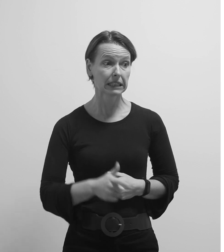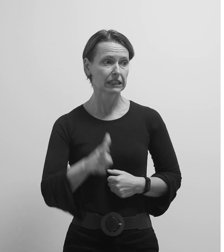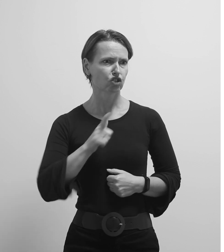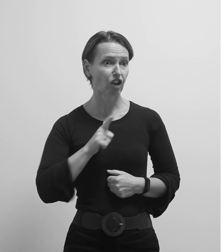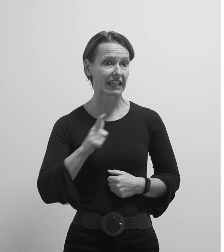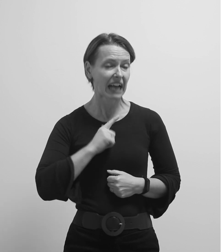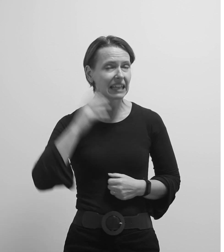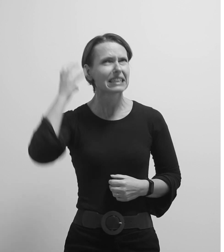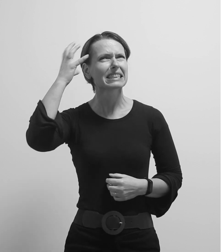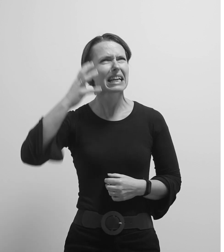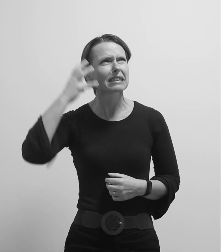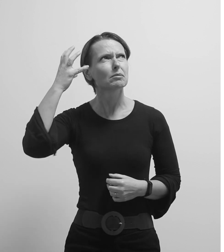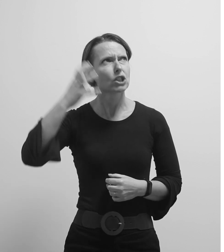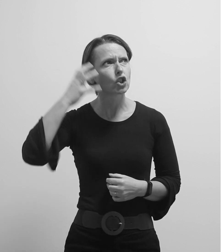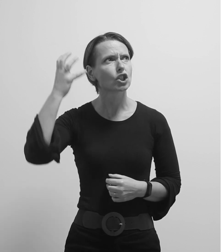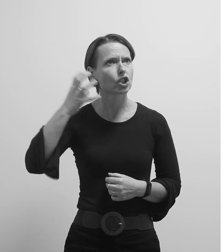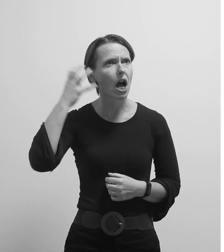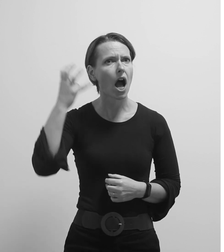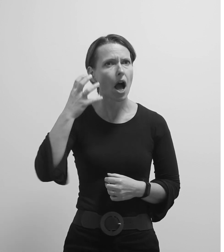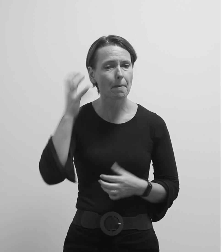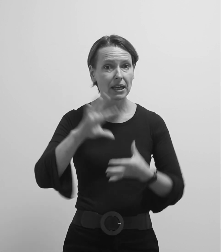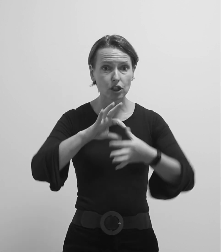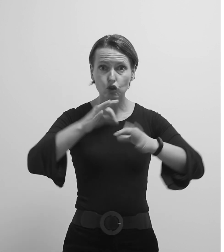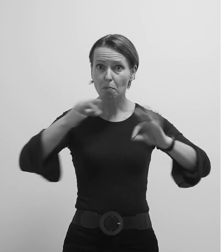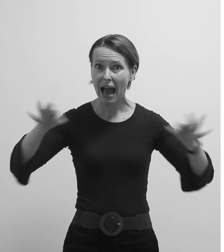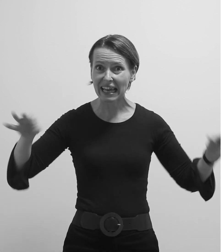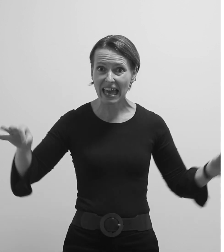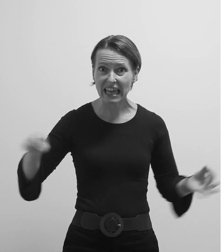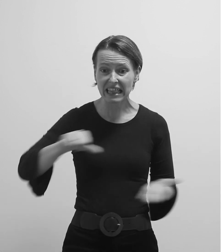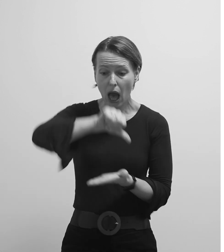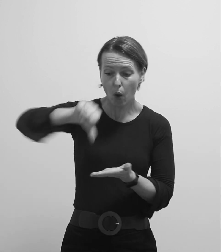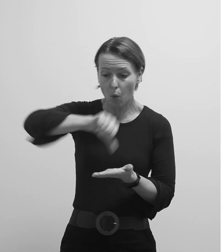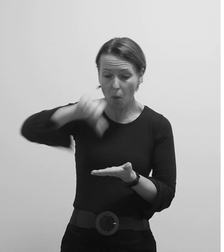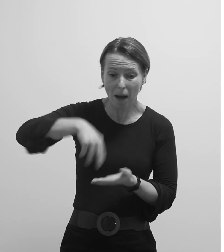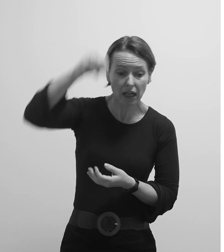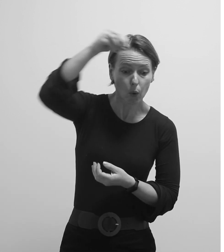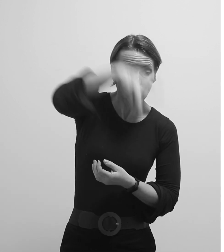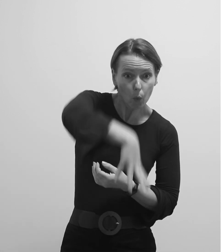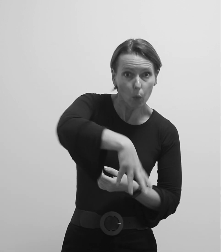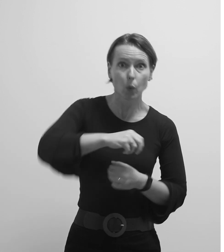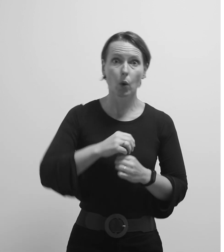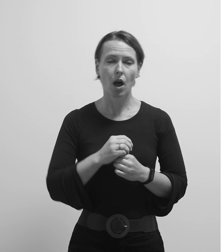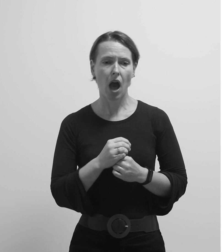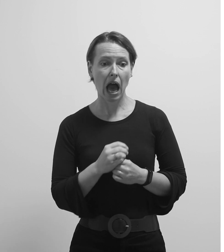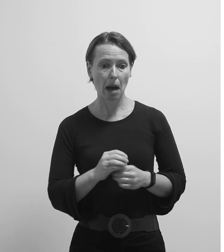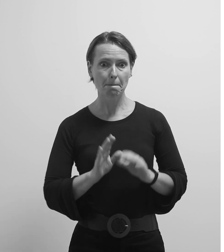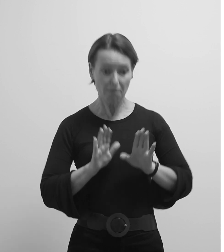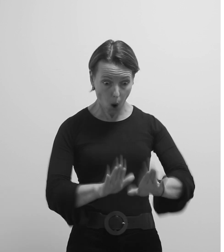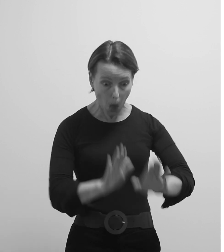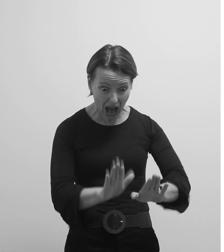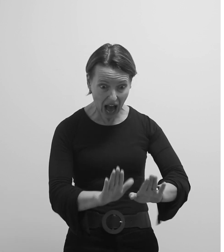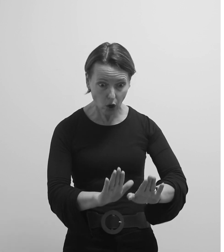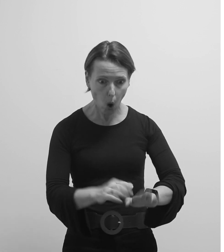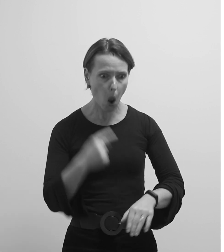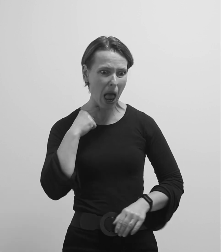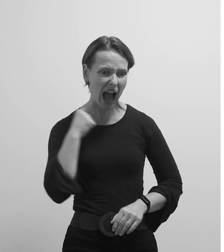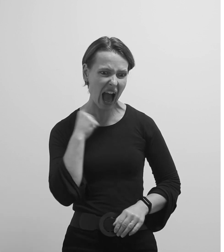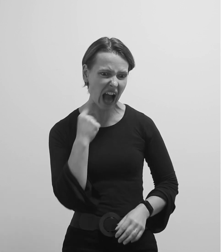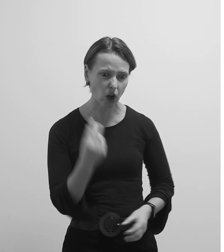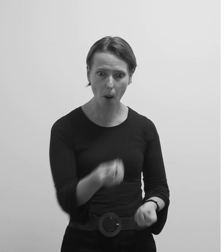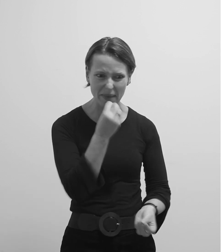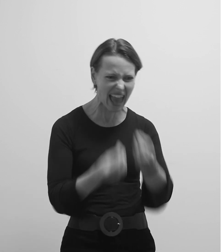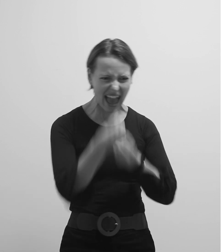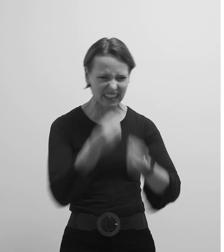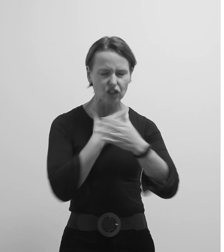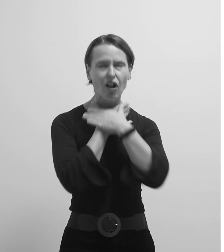Čekaj da razmislim. Komadić špageta sumakom. Hej, lakše malo. Opet